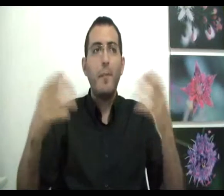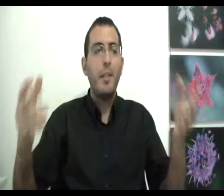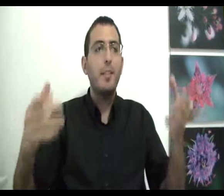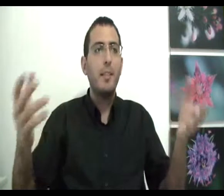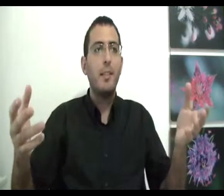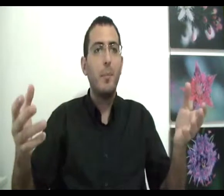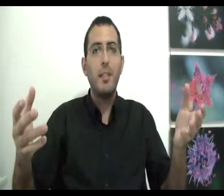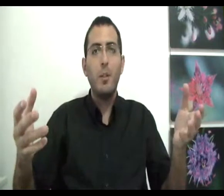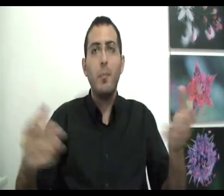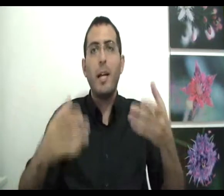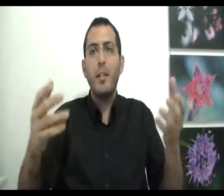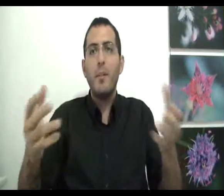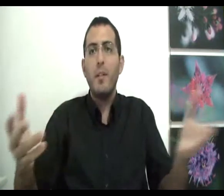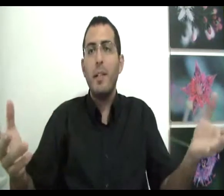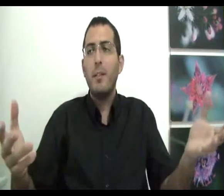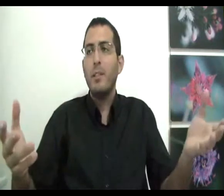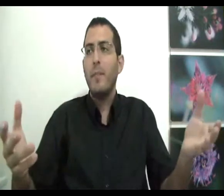למתאמץ להשיג מטרות אם בכלל אתה לא מבין מה אתה רוצה